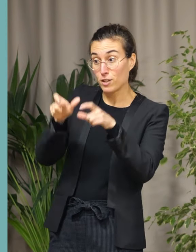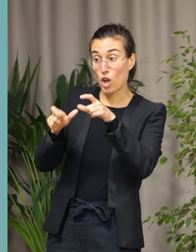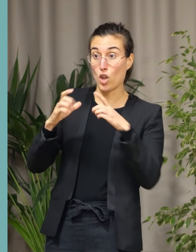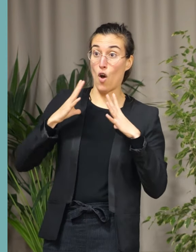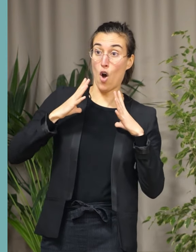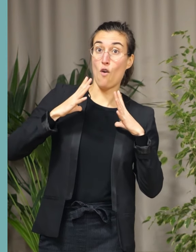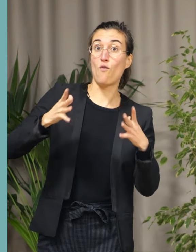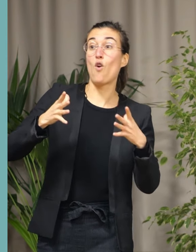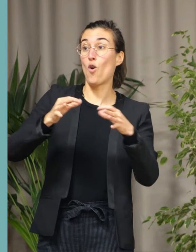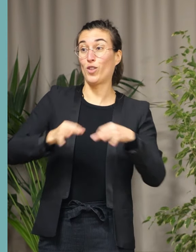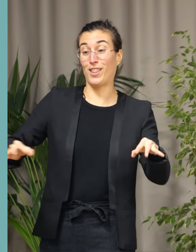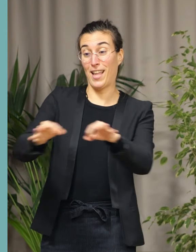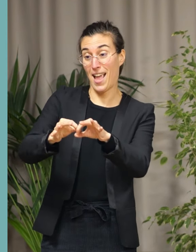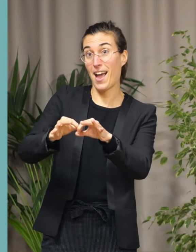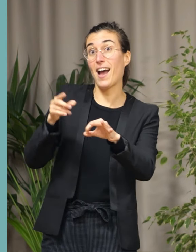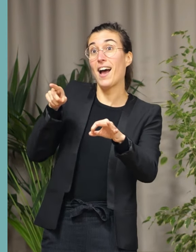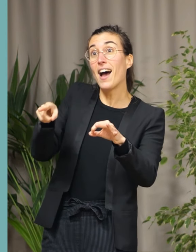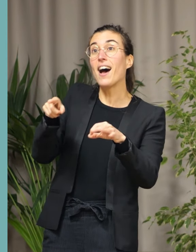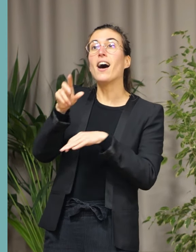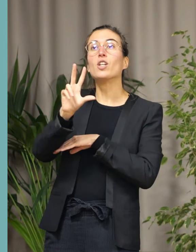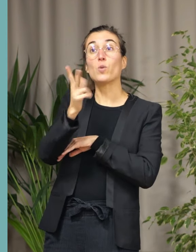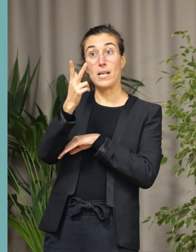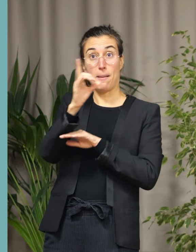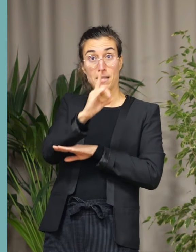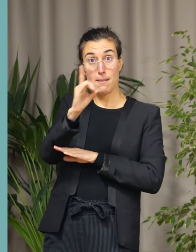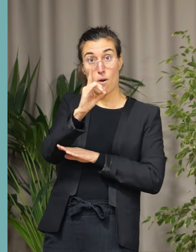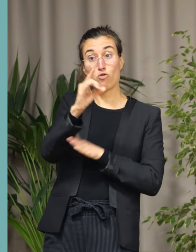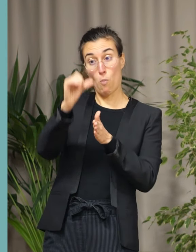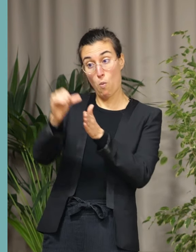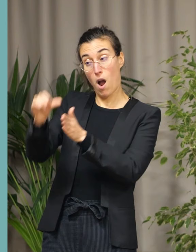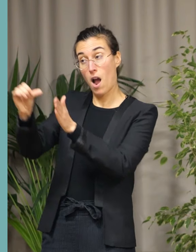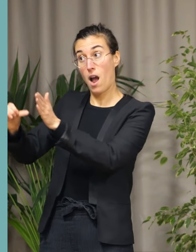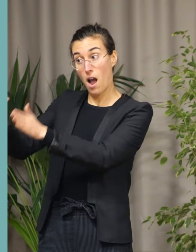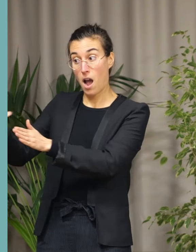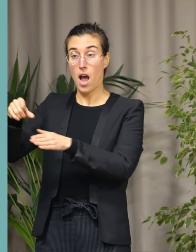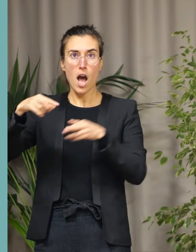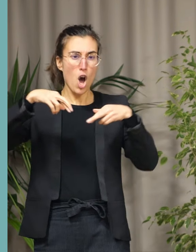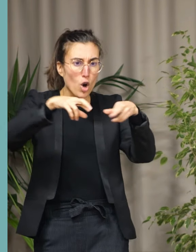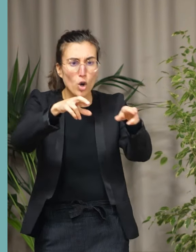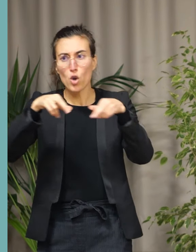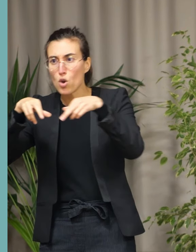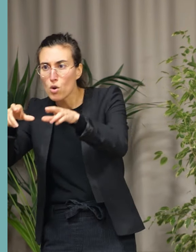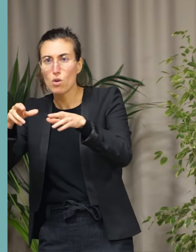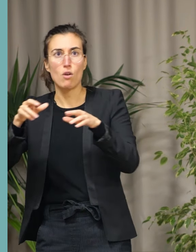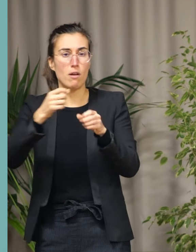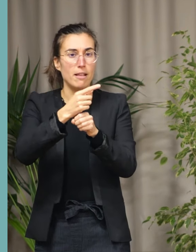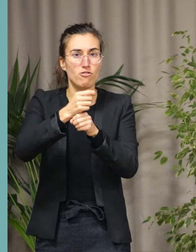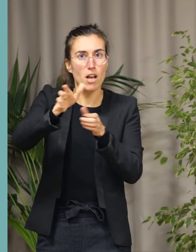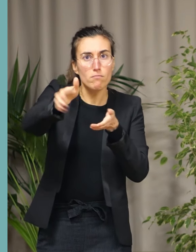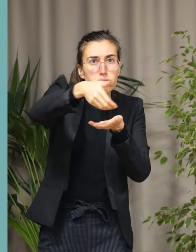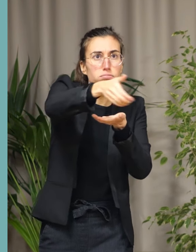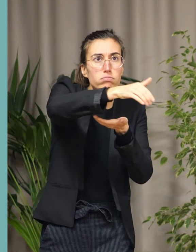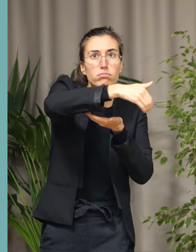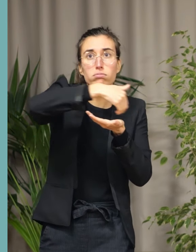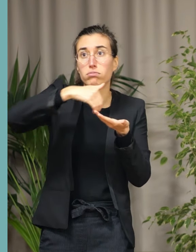dimanche de chaque mois, arpent les rues et nettoient notre commune. Vous êtes de plus en plus nombreux à y participer.